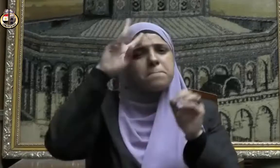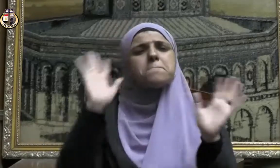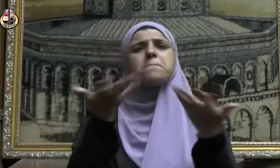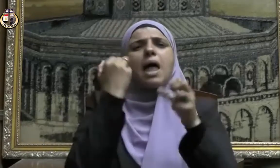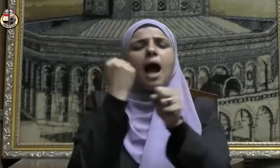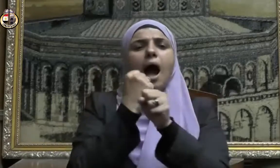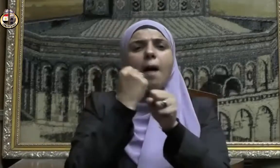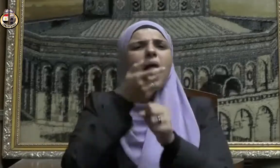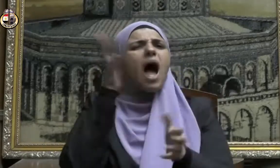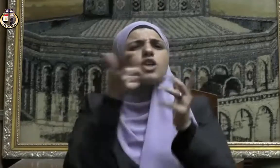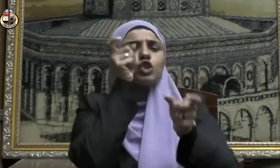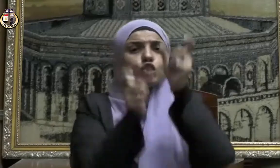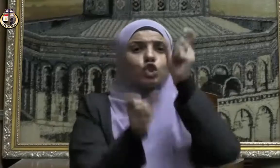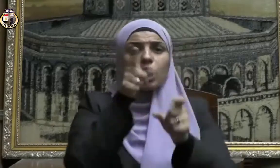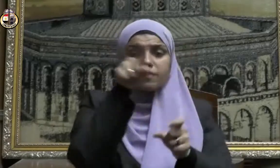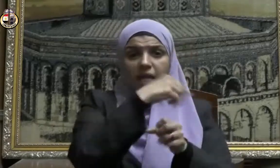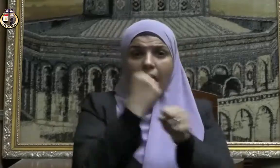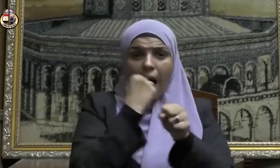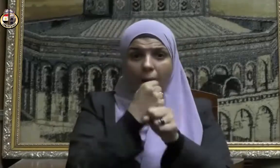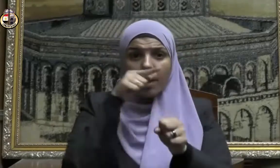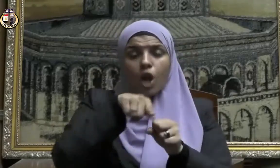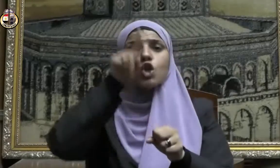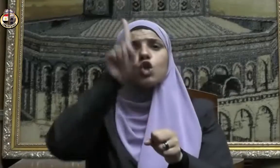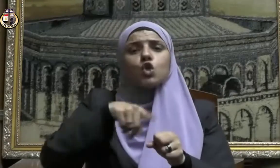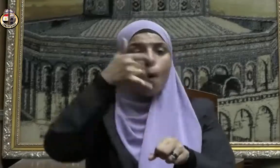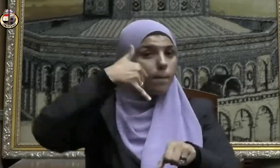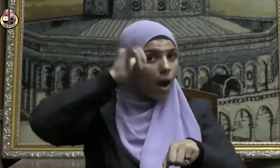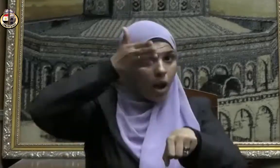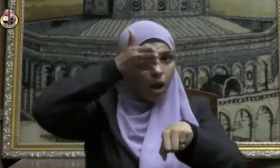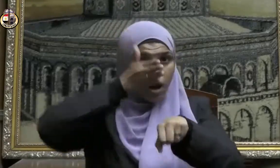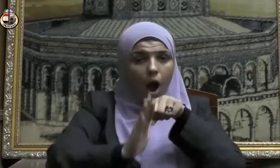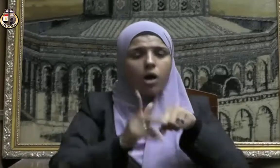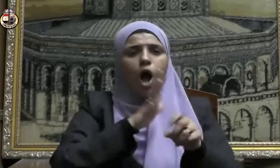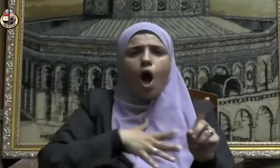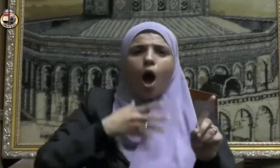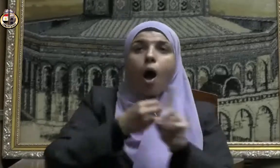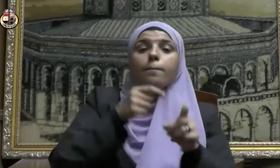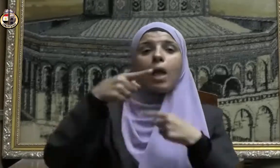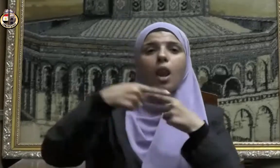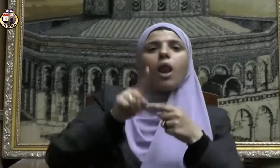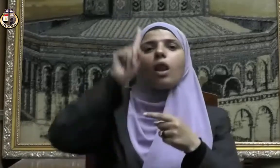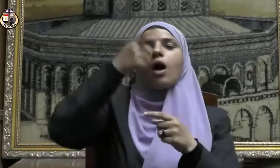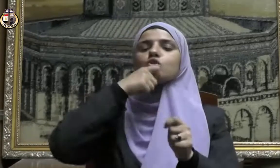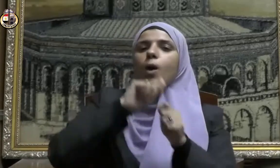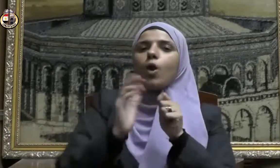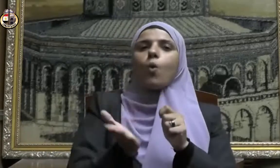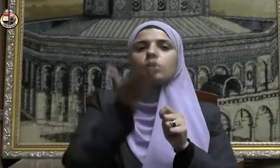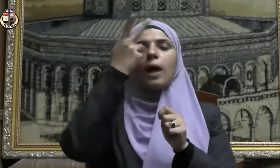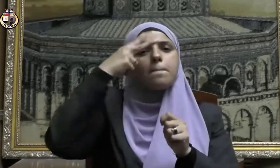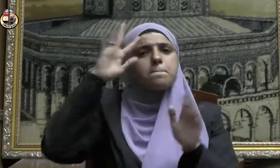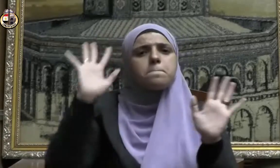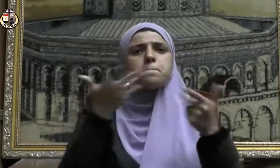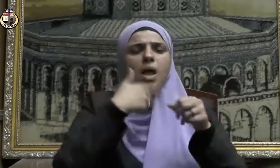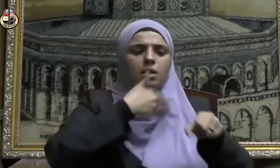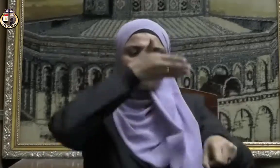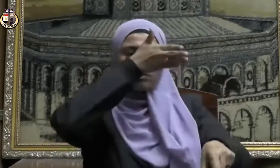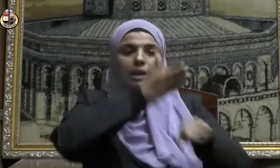عمل آدمي من عمل يوم النحر أحب إلى الله عز وجل من إهراق الدم